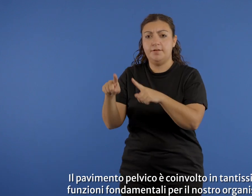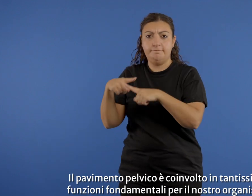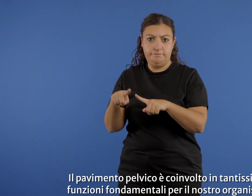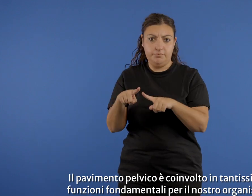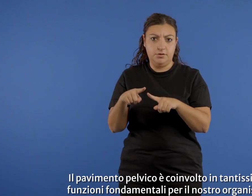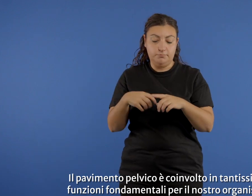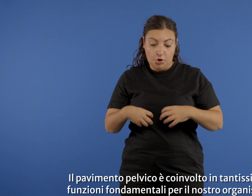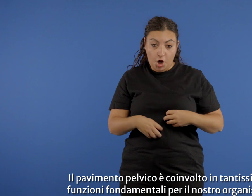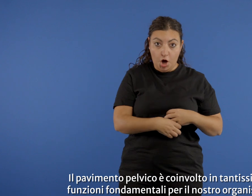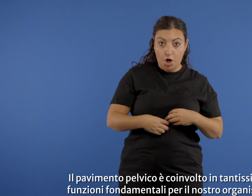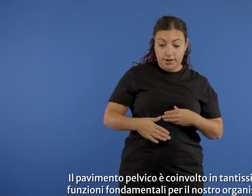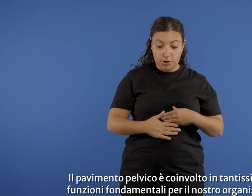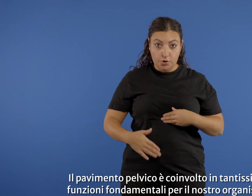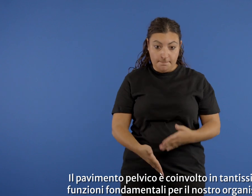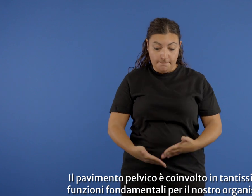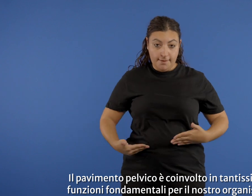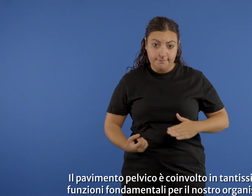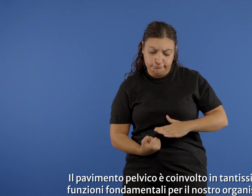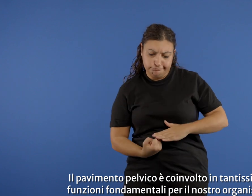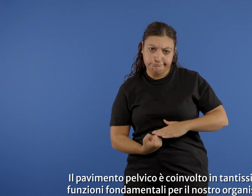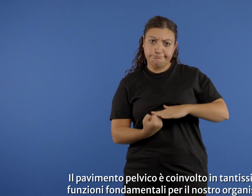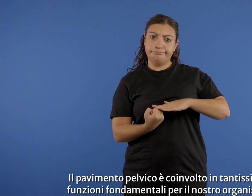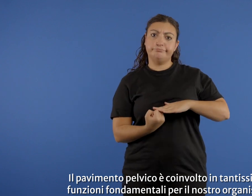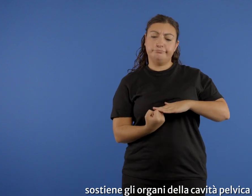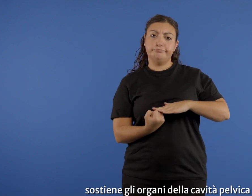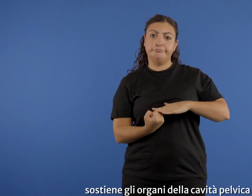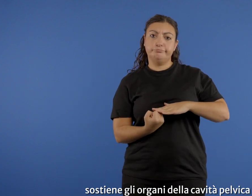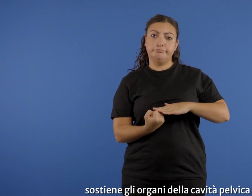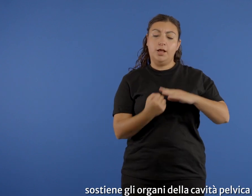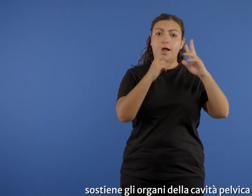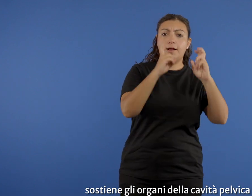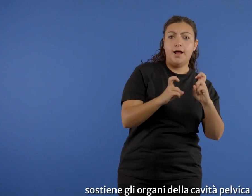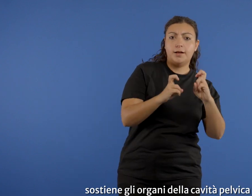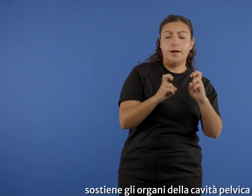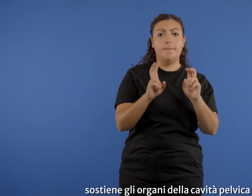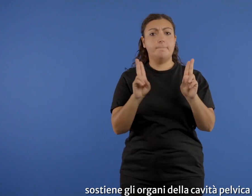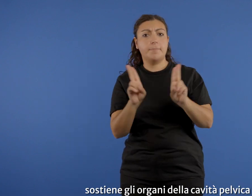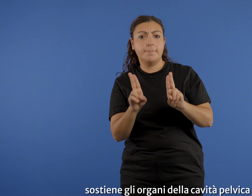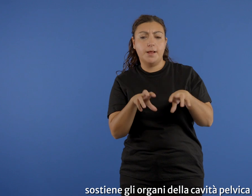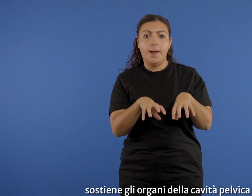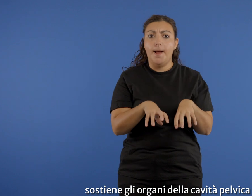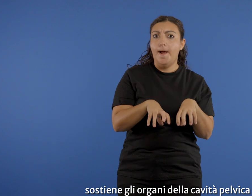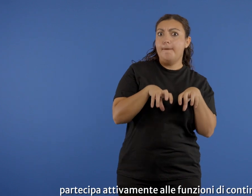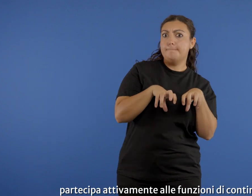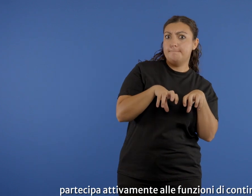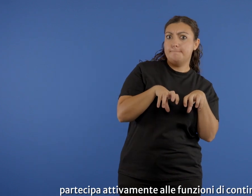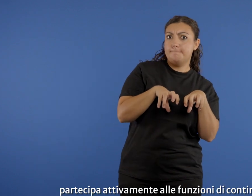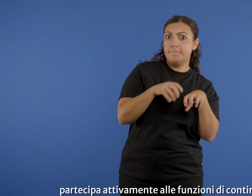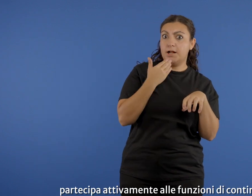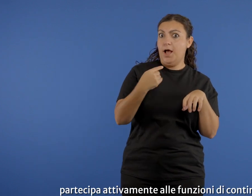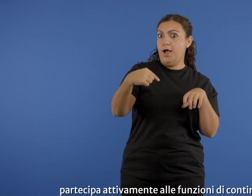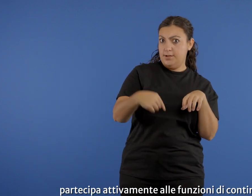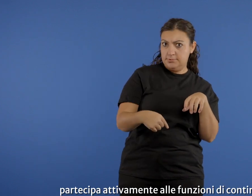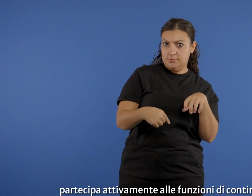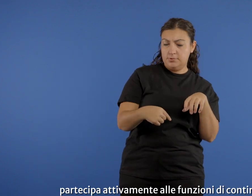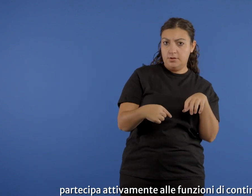in tantissime funzioni fondamentali per il nostro organismo. Sostiene gli organi della cavità pelvica. Partecipa